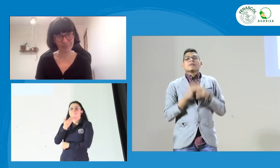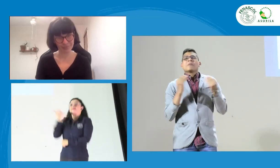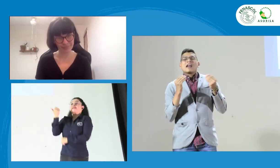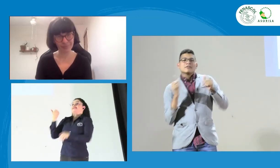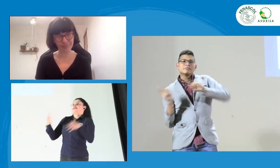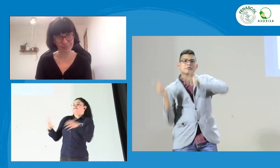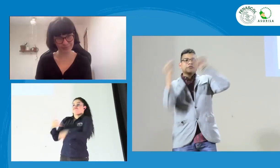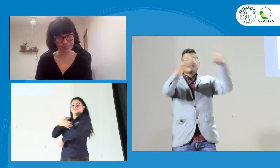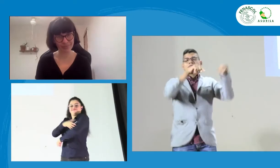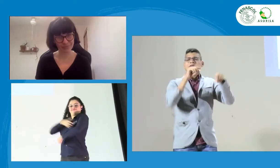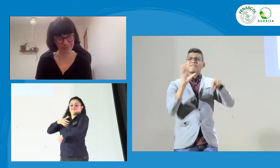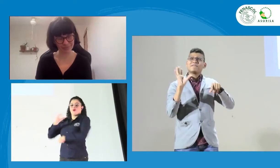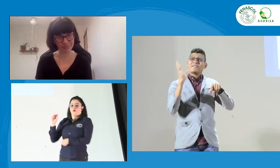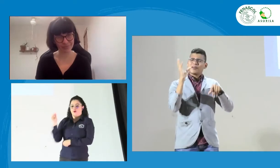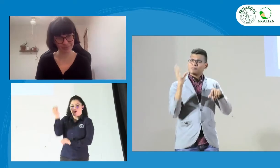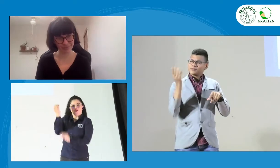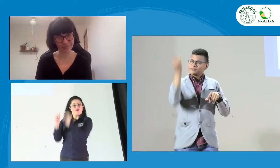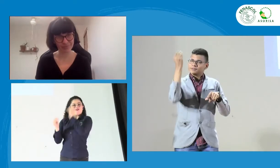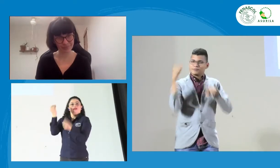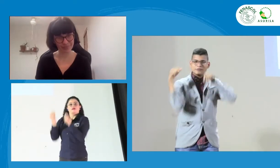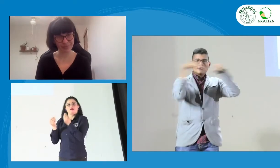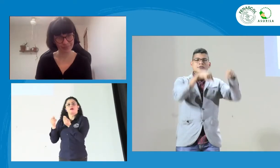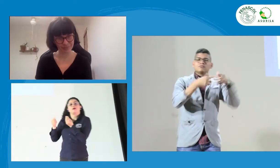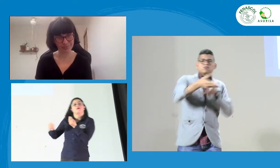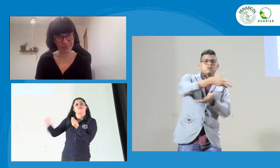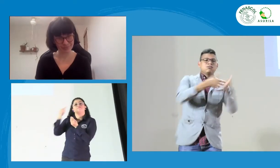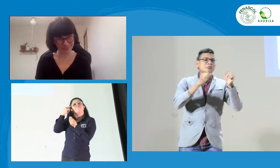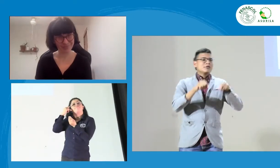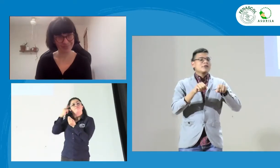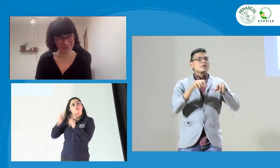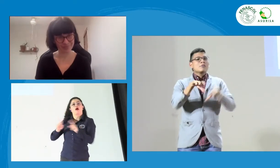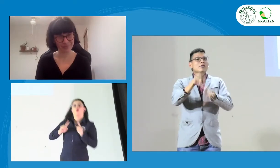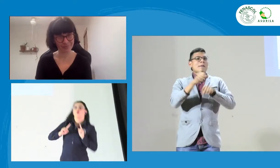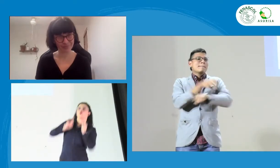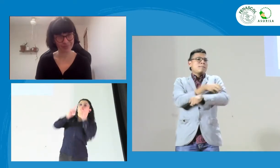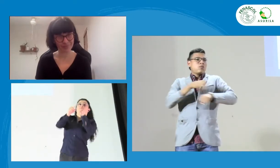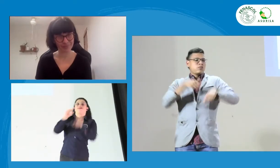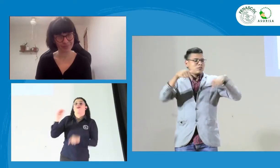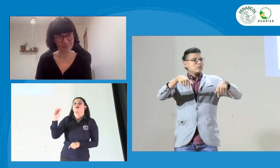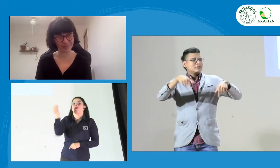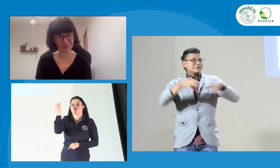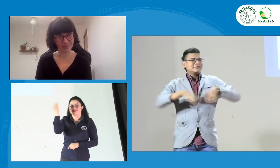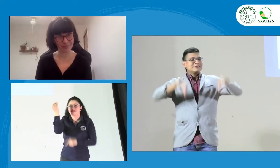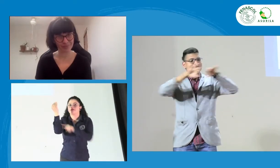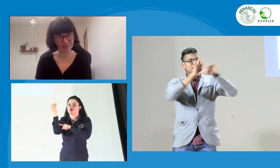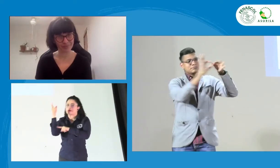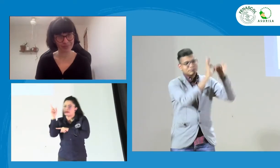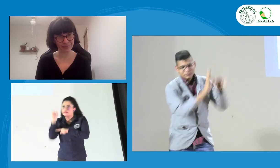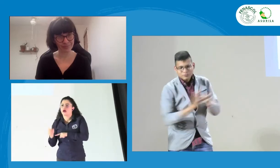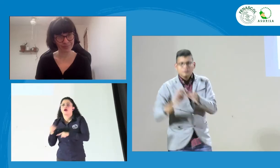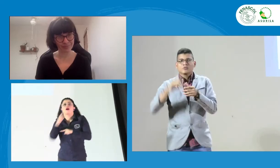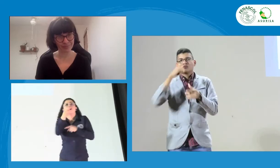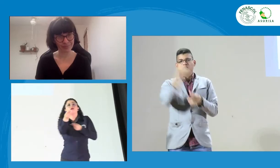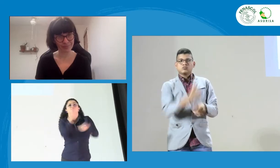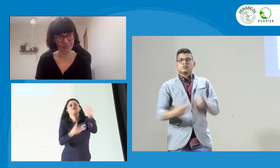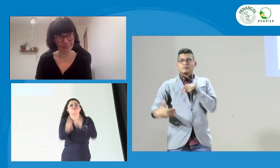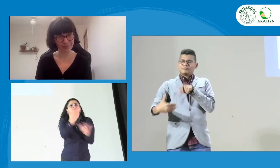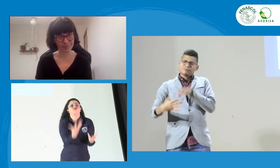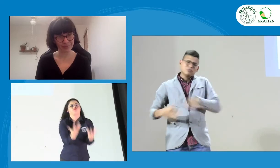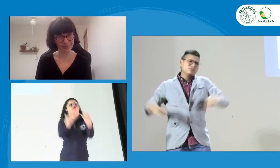podamos unir y pues podernos empoderar. Sé que en el grupo de jóvenes de la WFD pues es fuerte, pero nosotros necesitamos